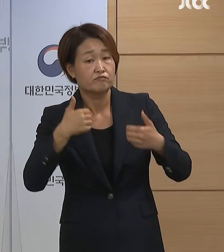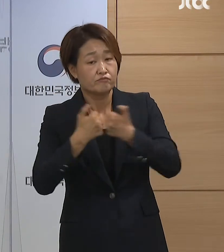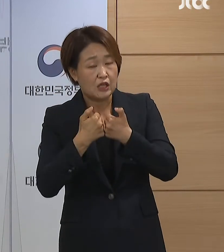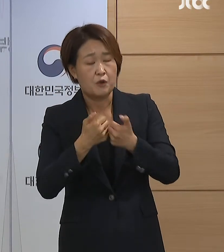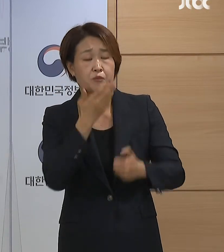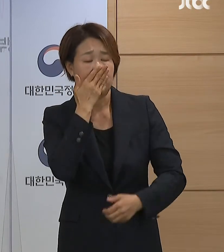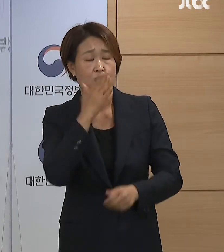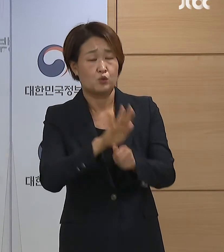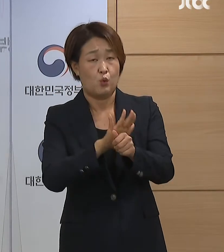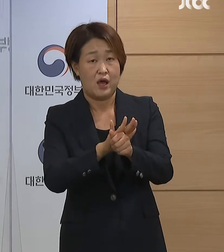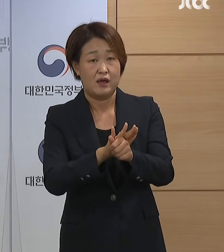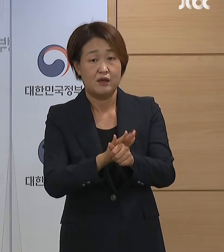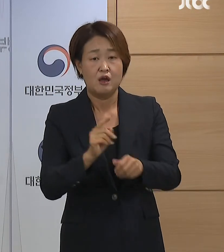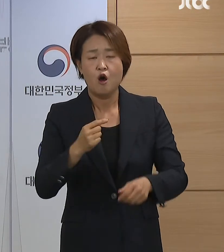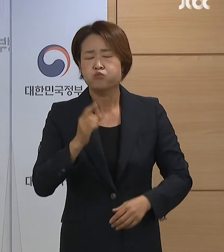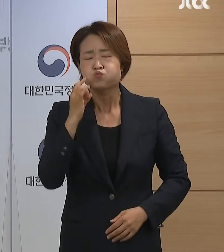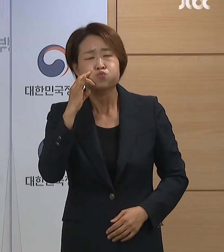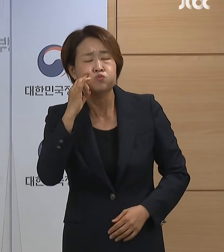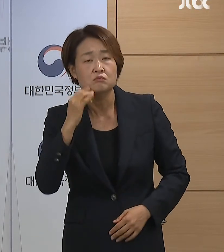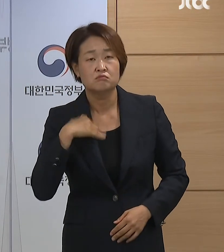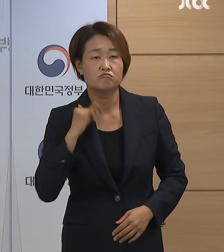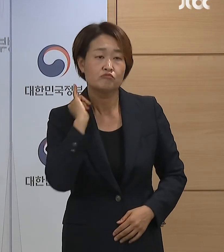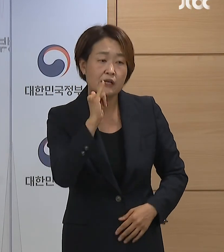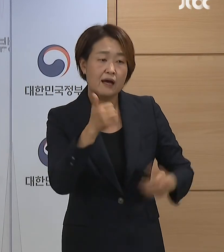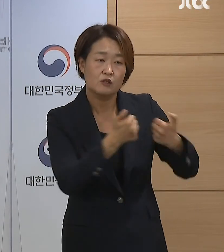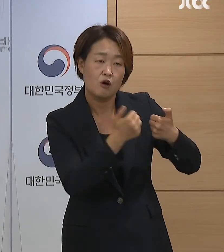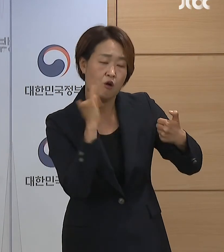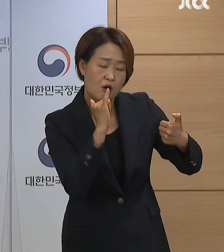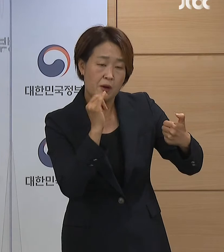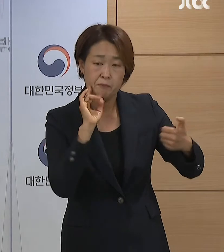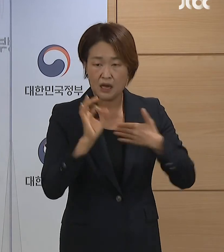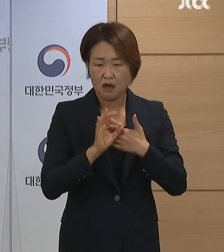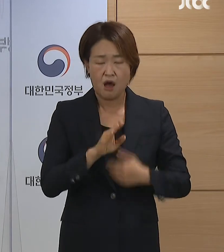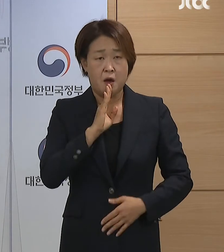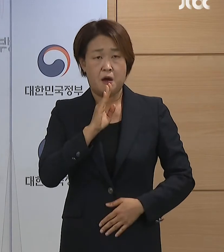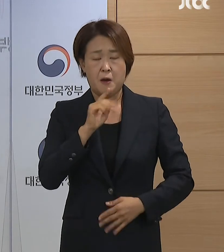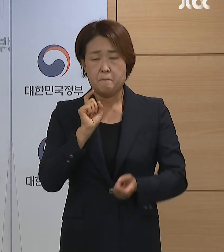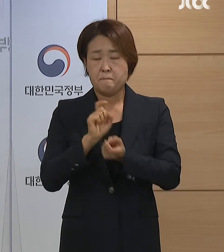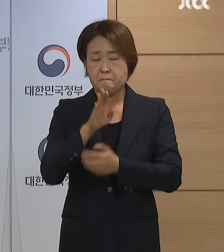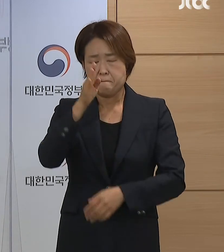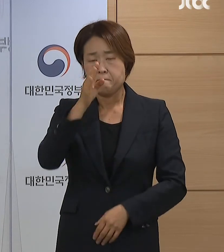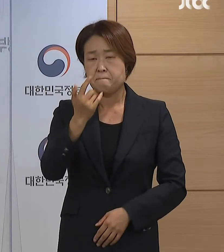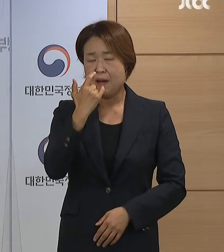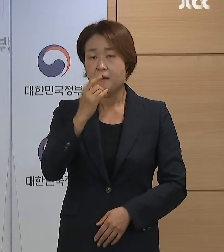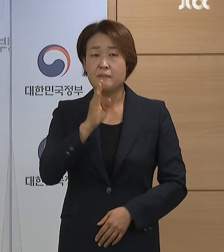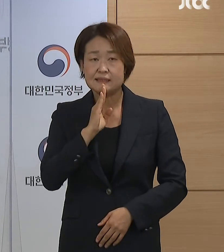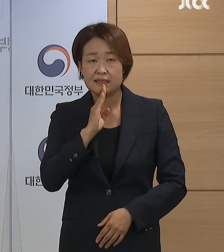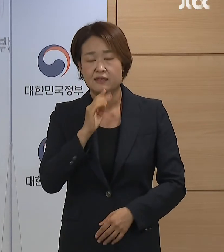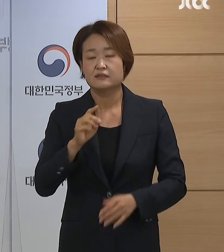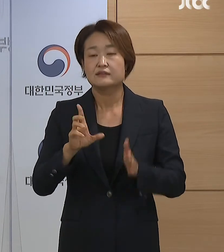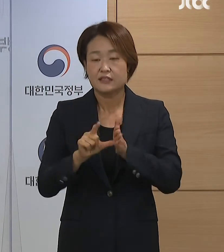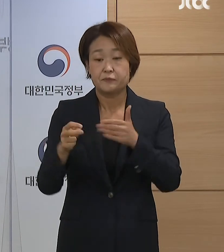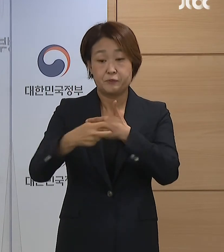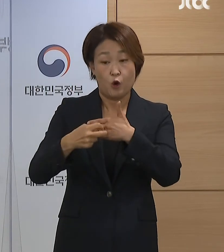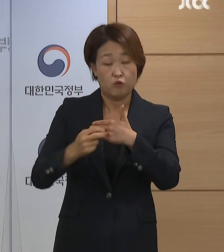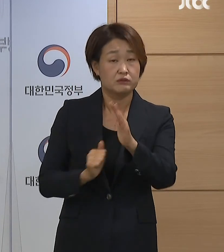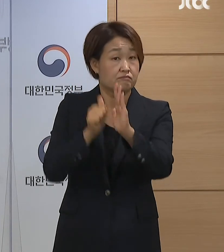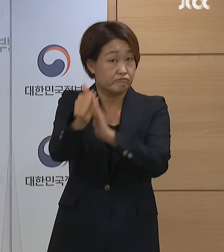의료상담센터를 이용하시고, 검사, 치료와 처방이 필요한 경우에는 원소수기관을 방문하시면 되겠습니다.